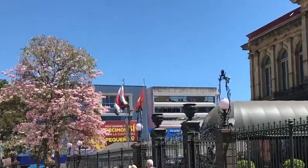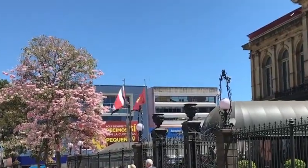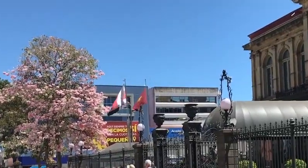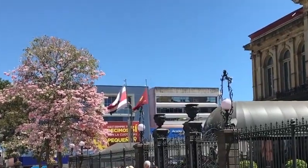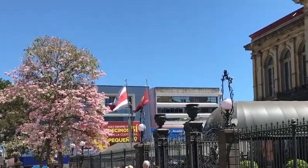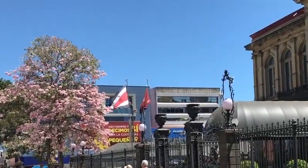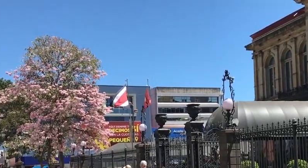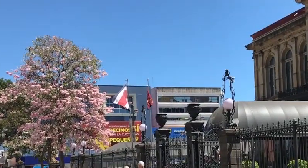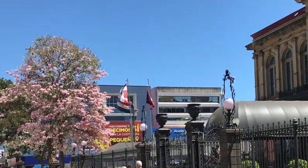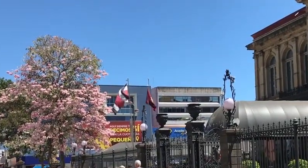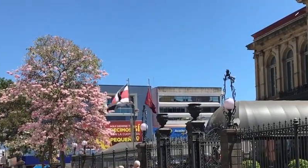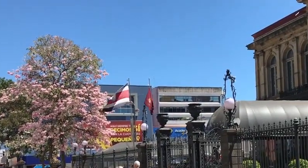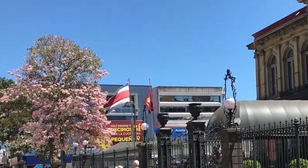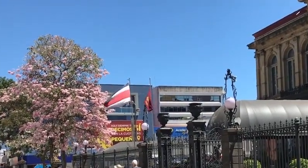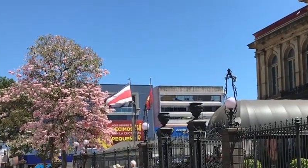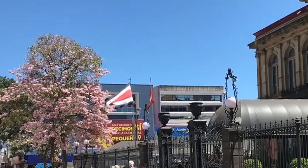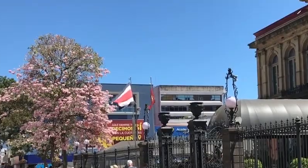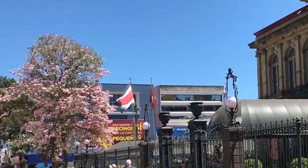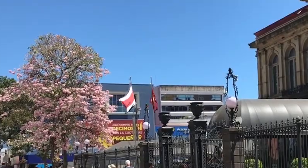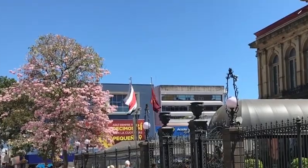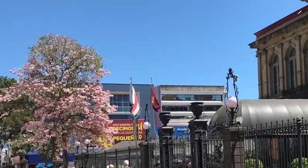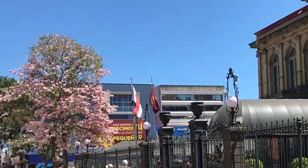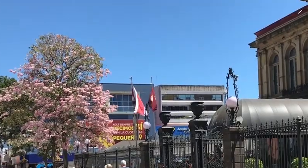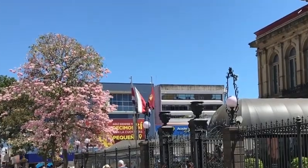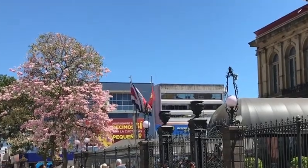contagios. Gerald Chávez, Nicaragua Actual.